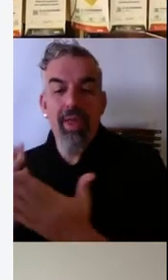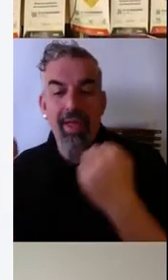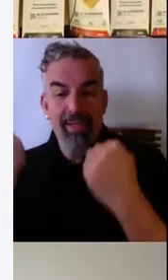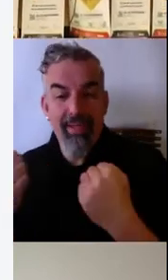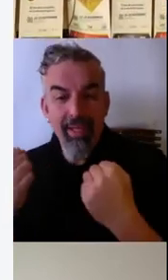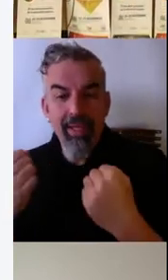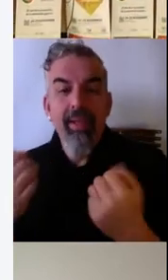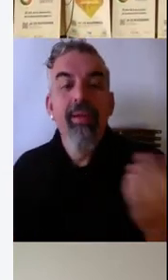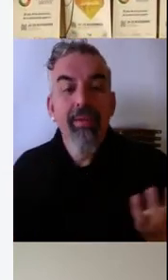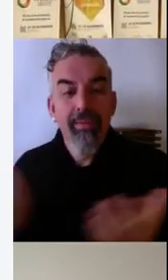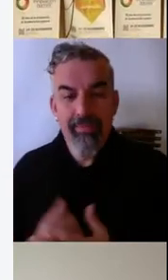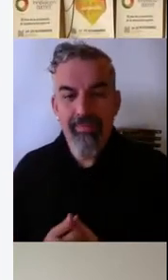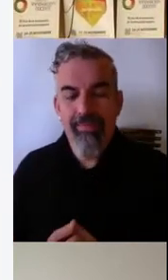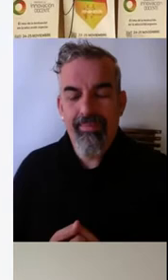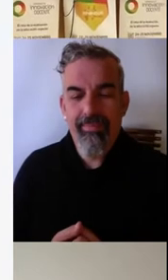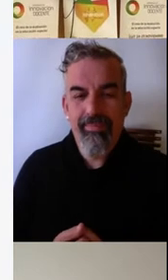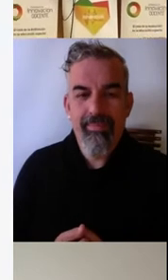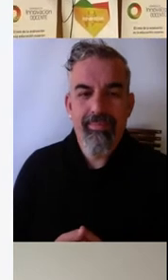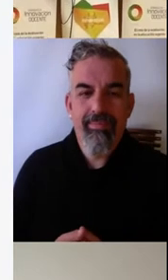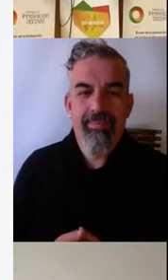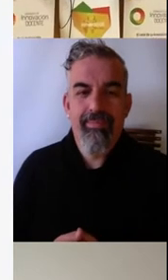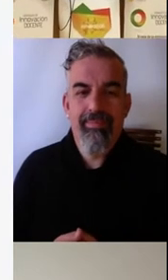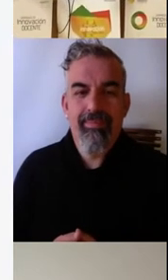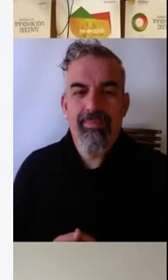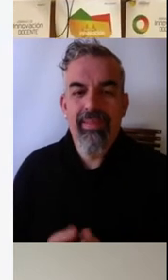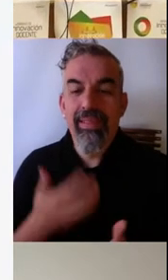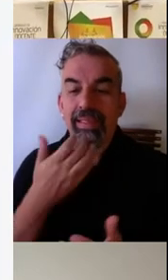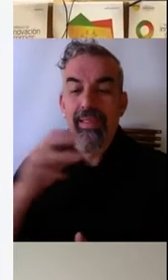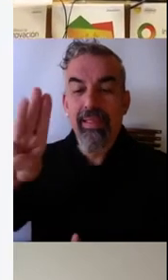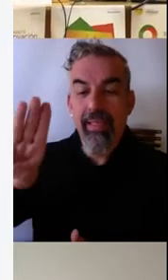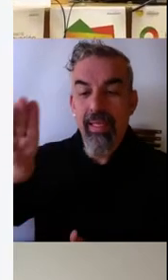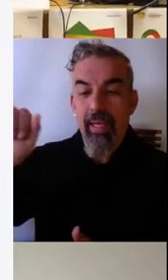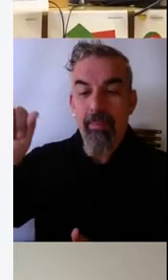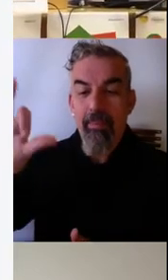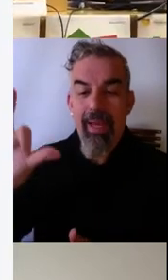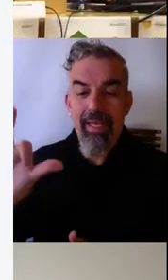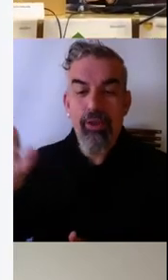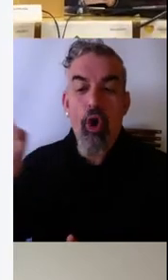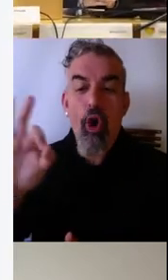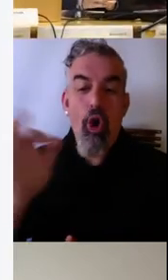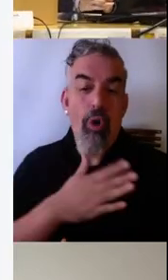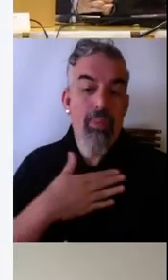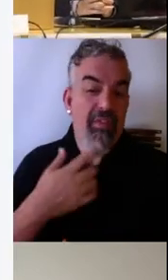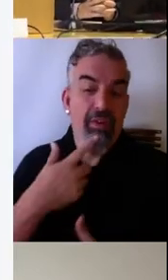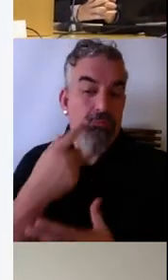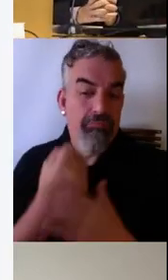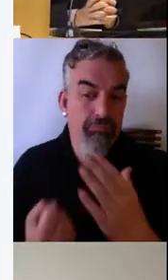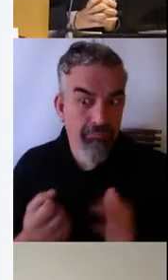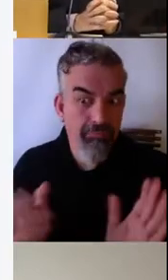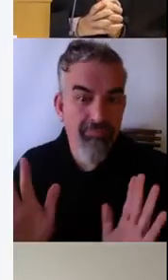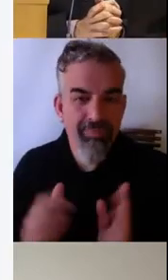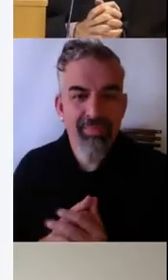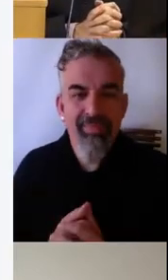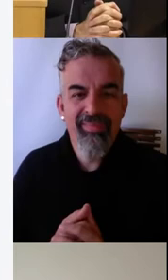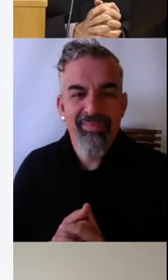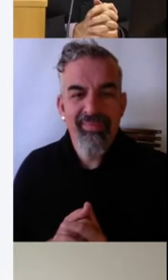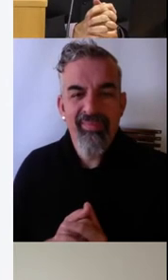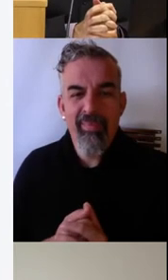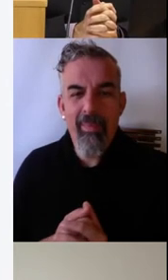¿cuál es otra cosa? Si sois PAS o prefieres no decir lo que eres, pues estáis a esa